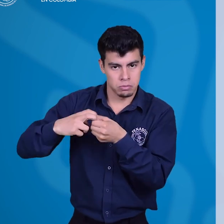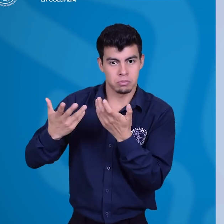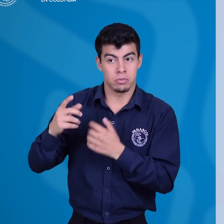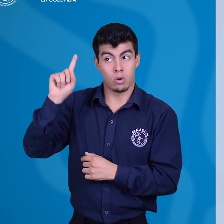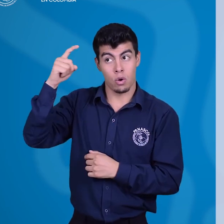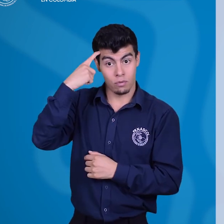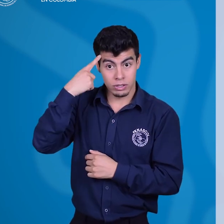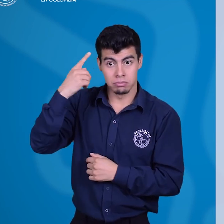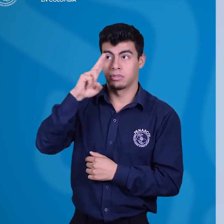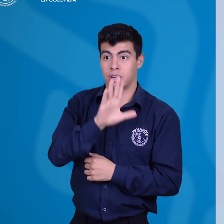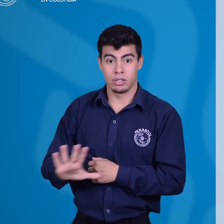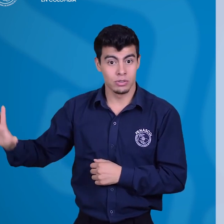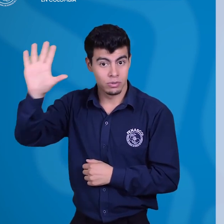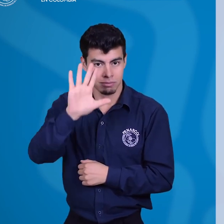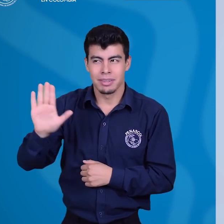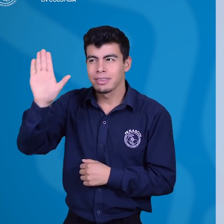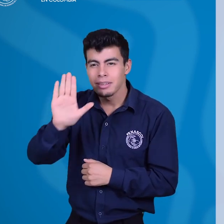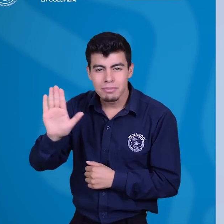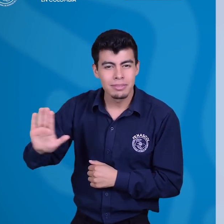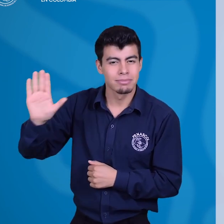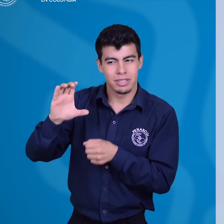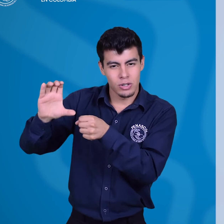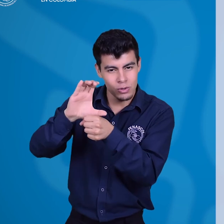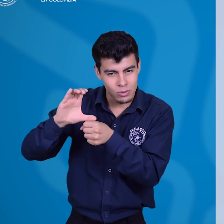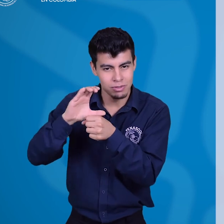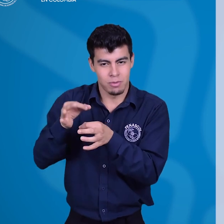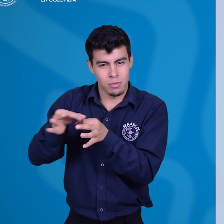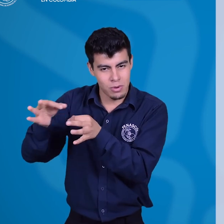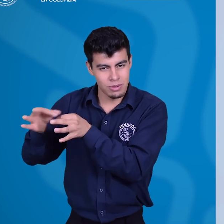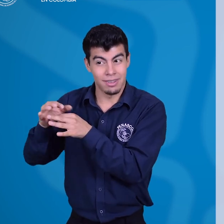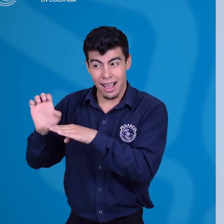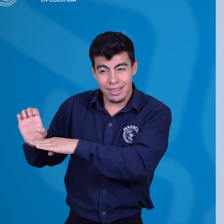y las entidades del Estado, orden regional y local.